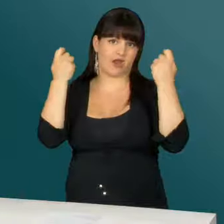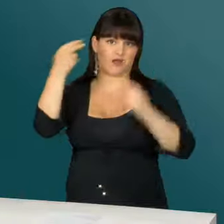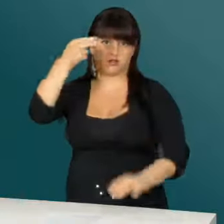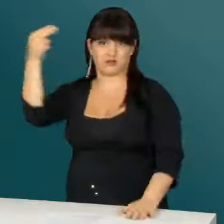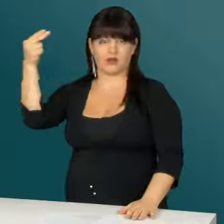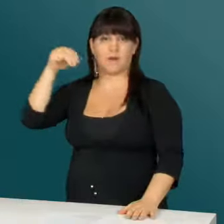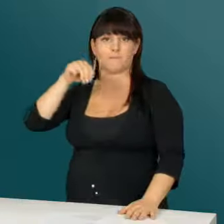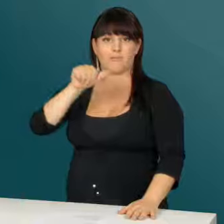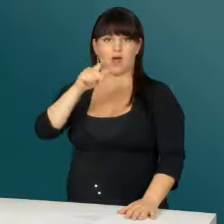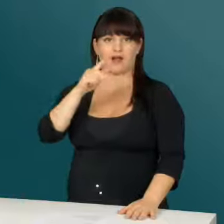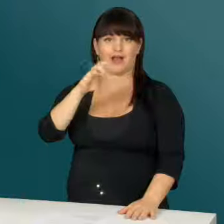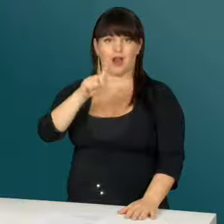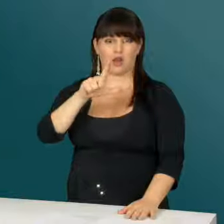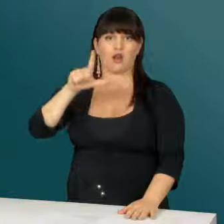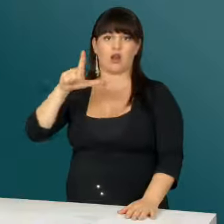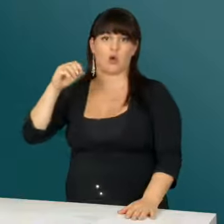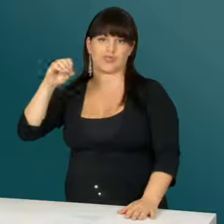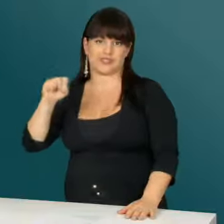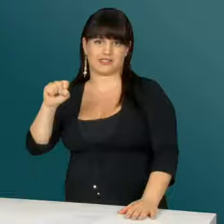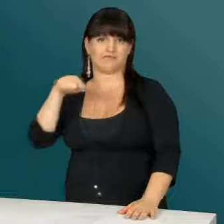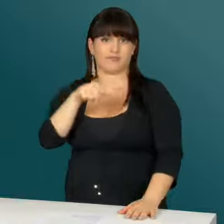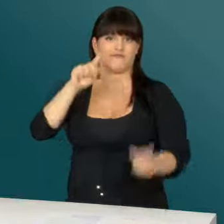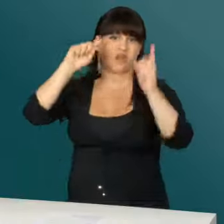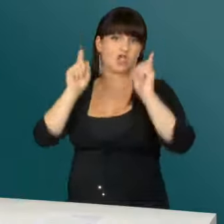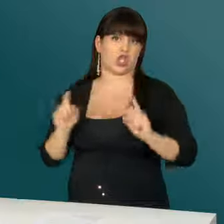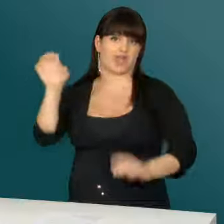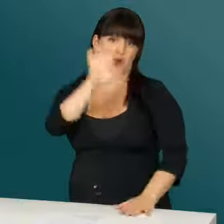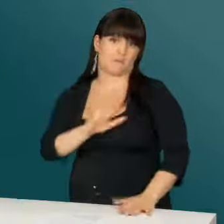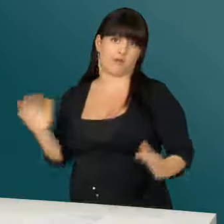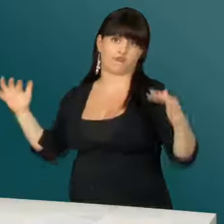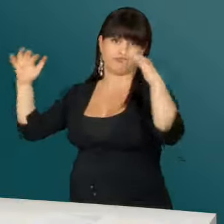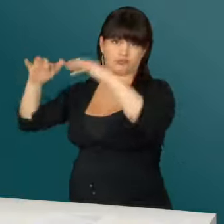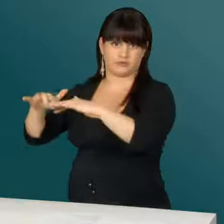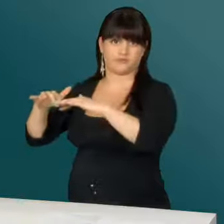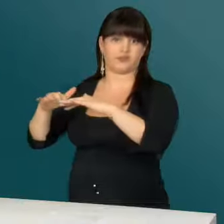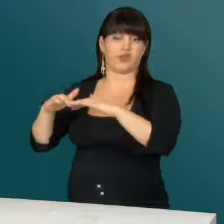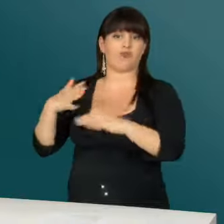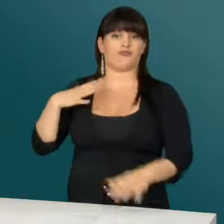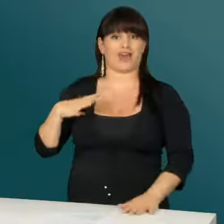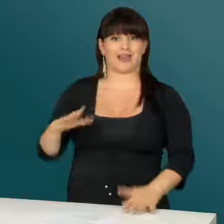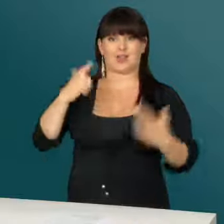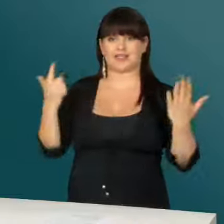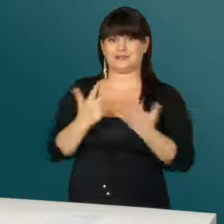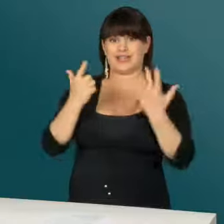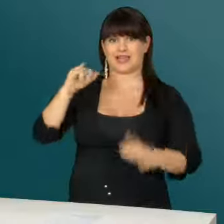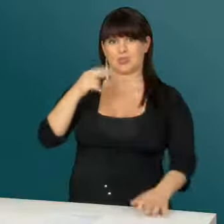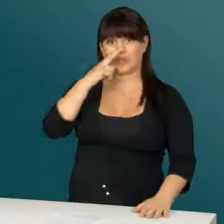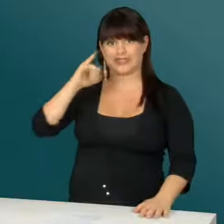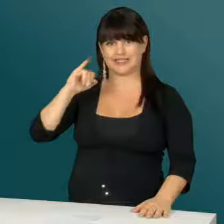Theaterfestival Makellos statt. Eine europäische Veranstaltung. Am Freitag, 17.